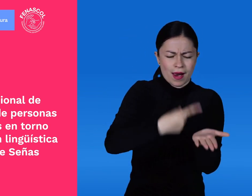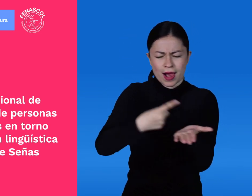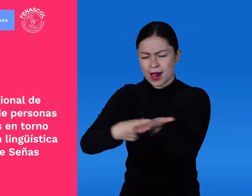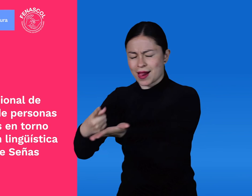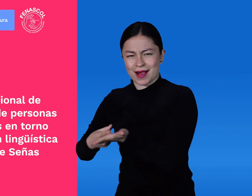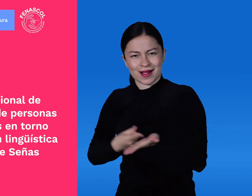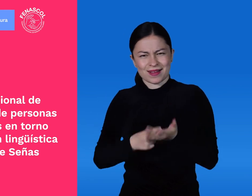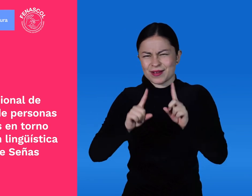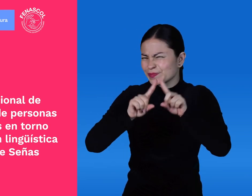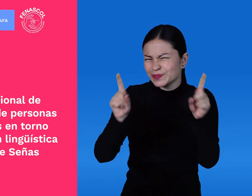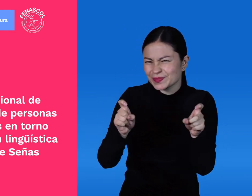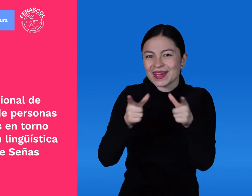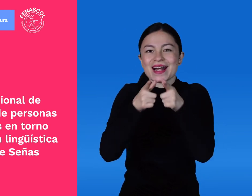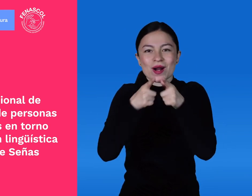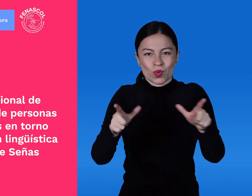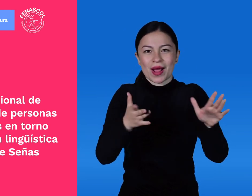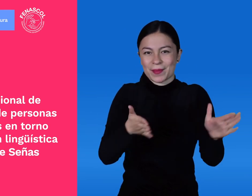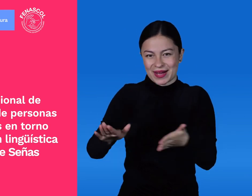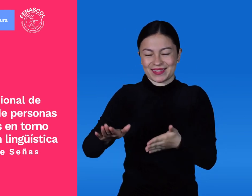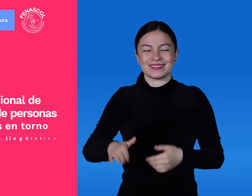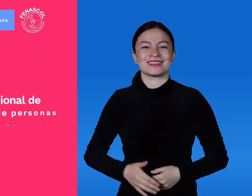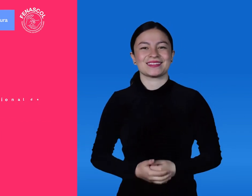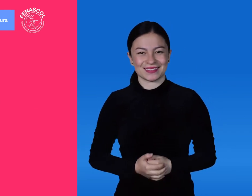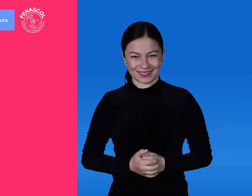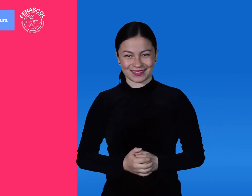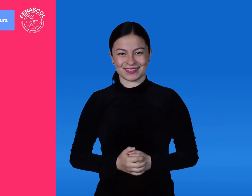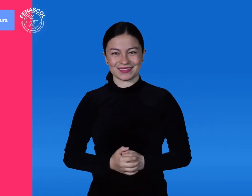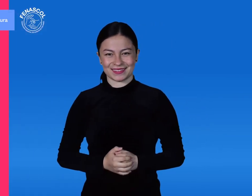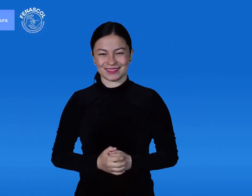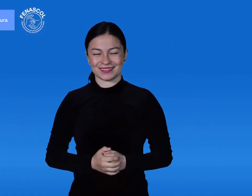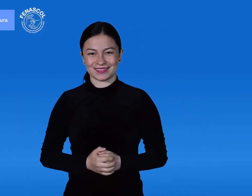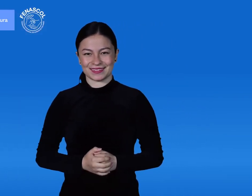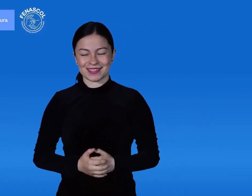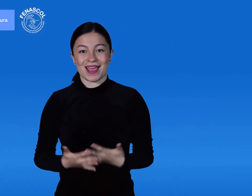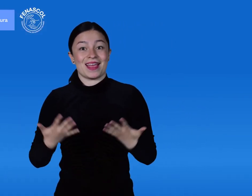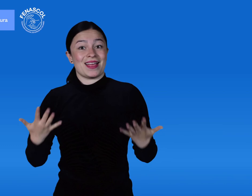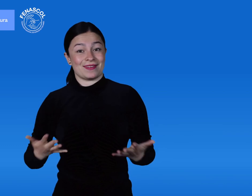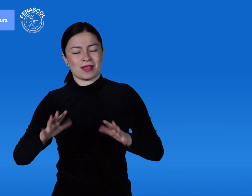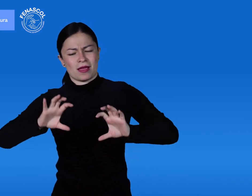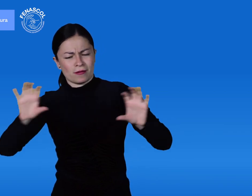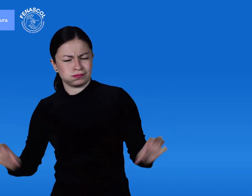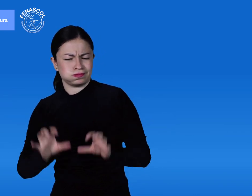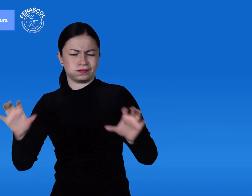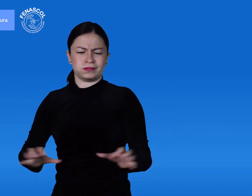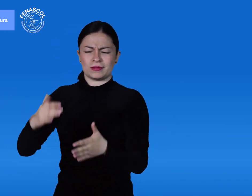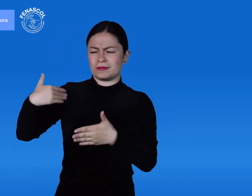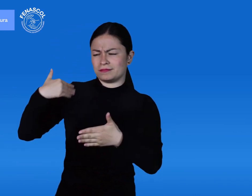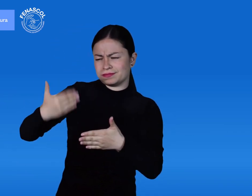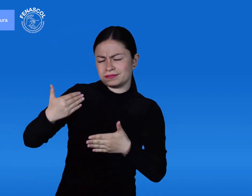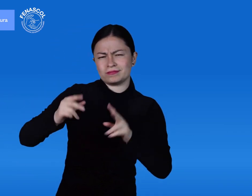Personas Sordas del país en torno a la planeación lingüística de la lengua de señas colombiana. Las actividades programadas en el marco de